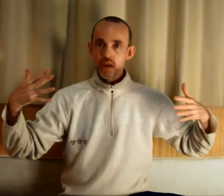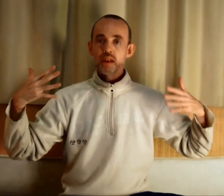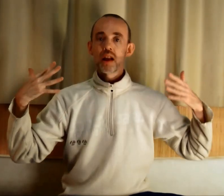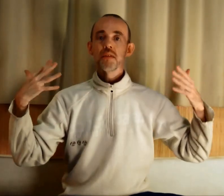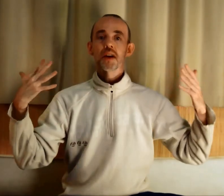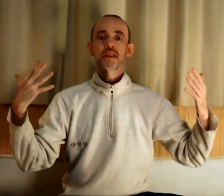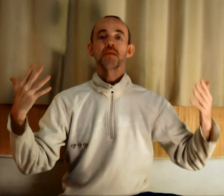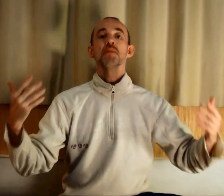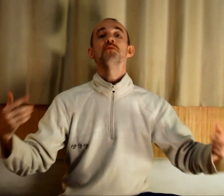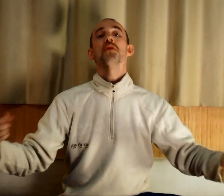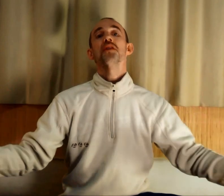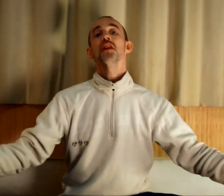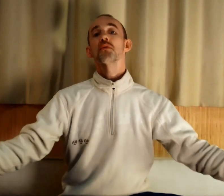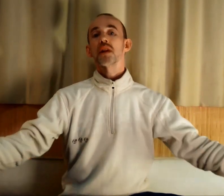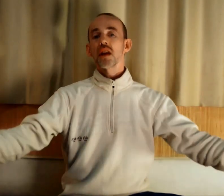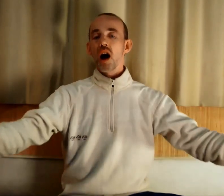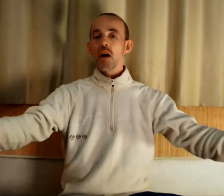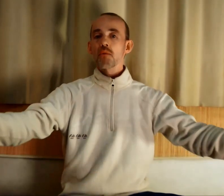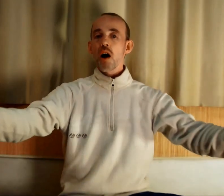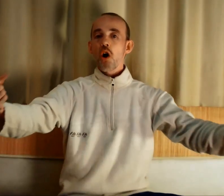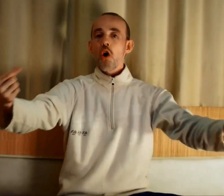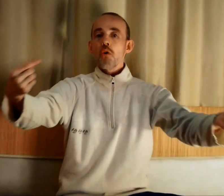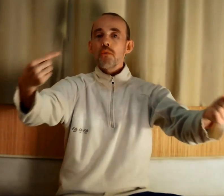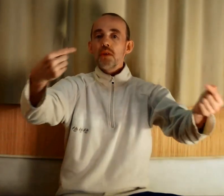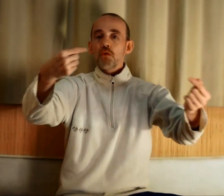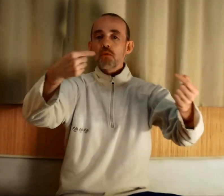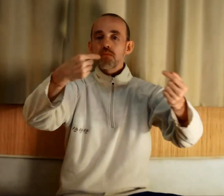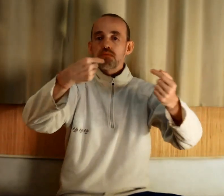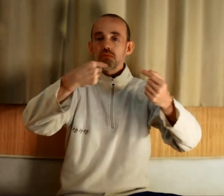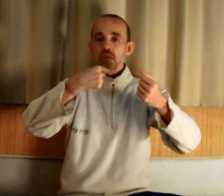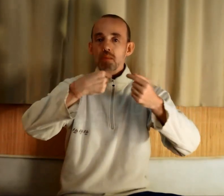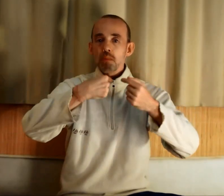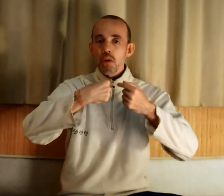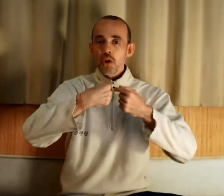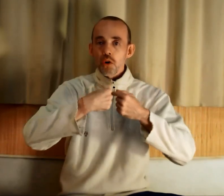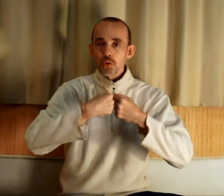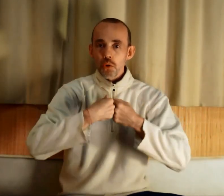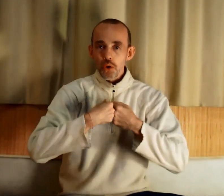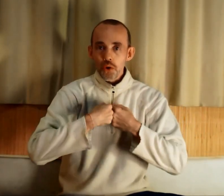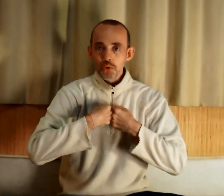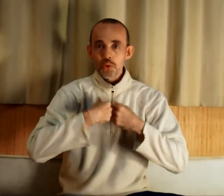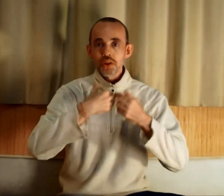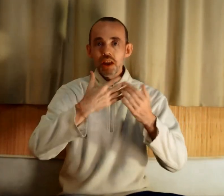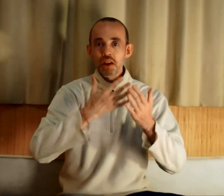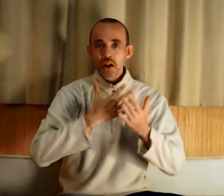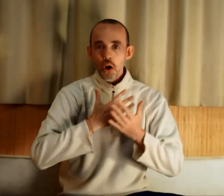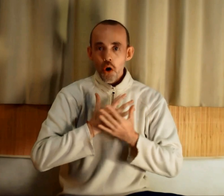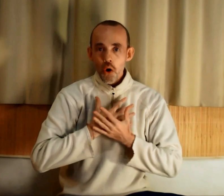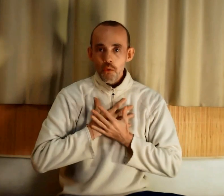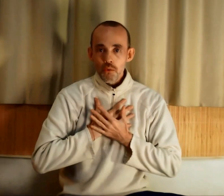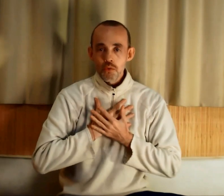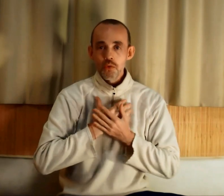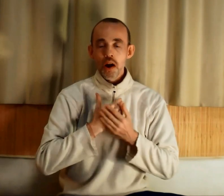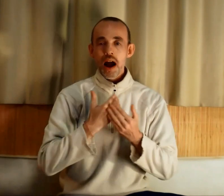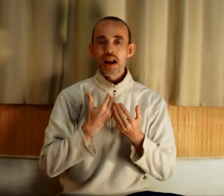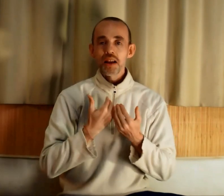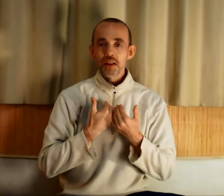d'aller vers cette maturité que vous allez avoir envie, au bout d'un moment, de retourner en vous, aller